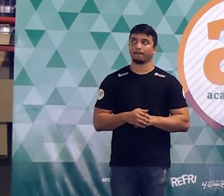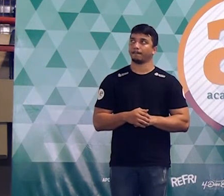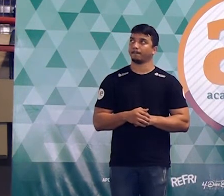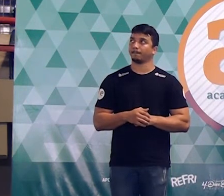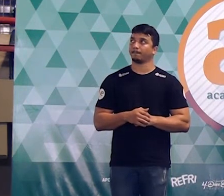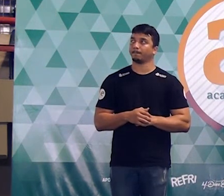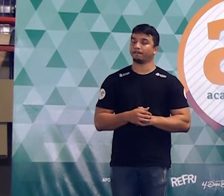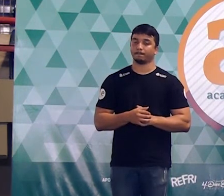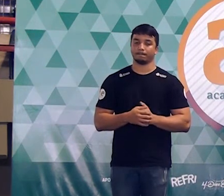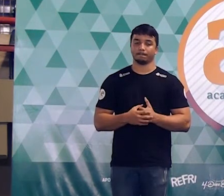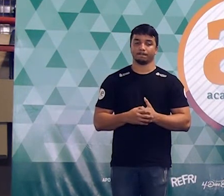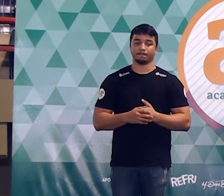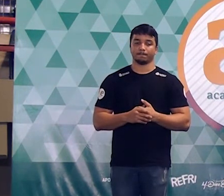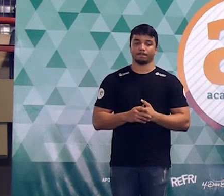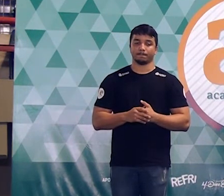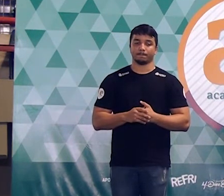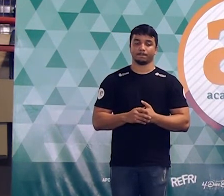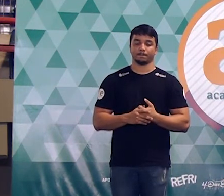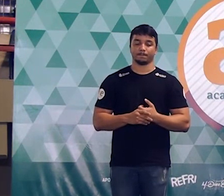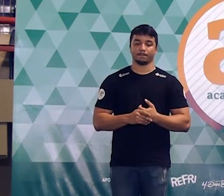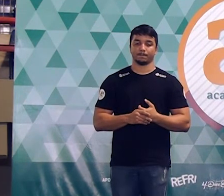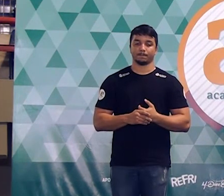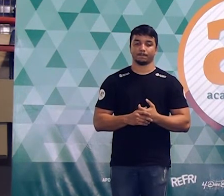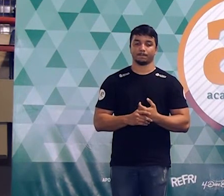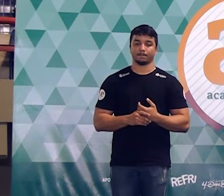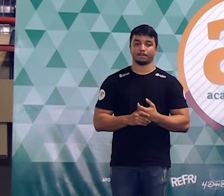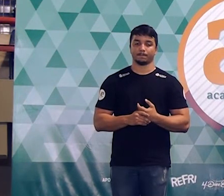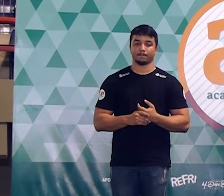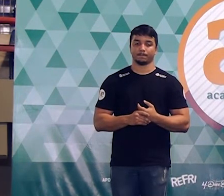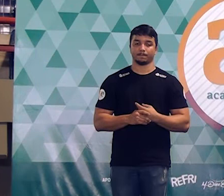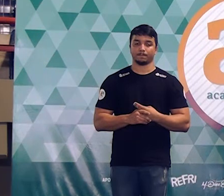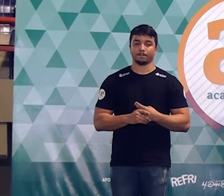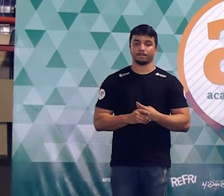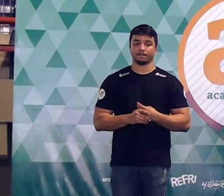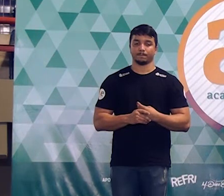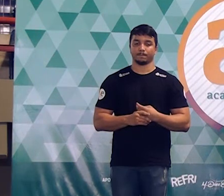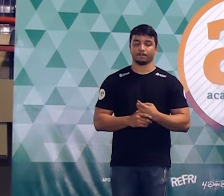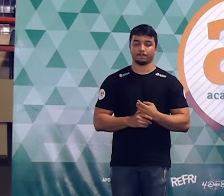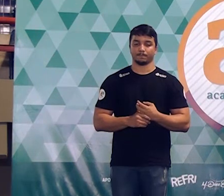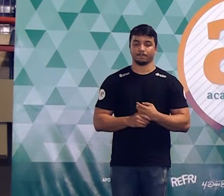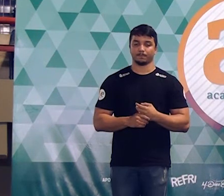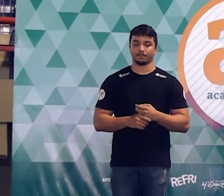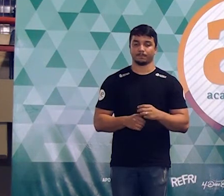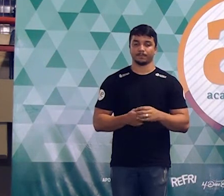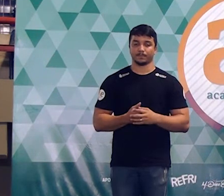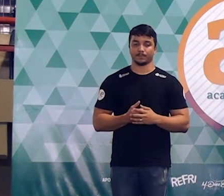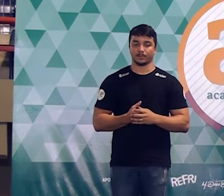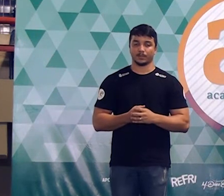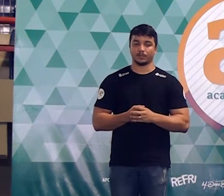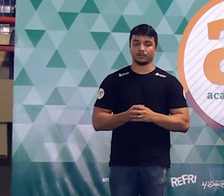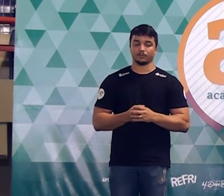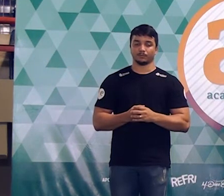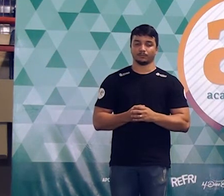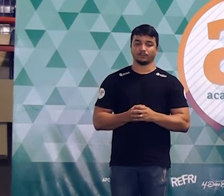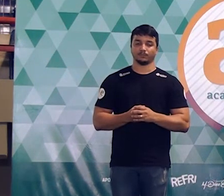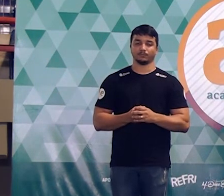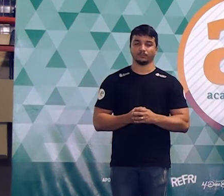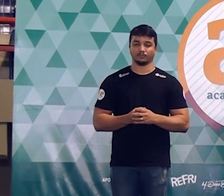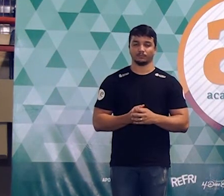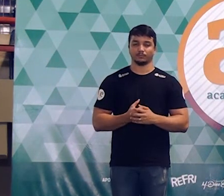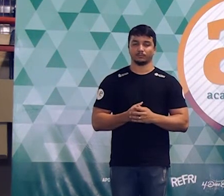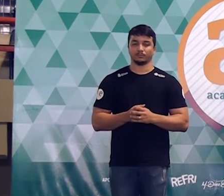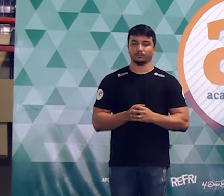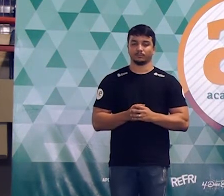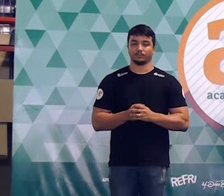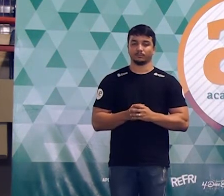Anotaram já a resposta? Vinte e oito. Vamos pra próxima. Galera, questão de número